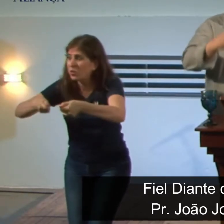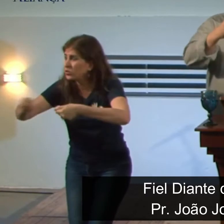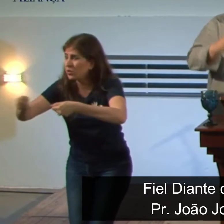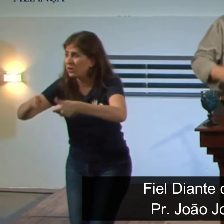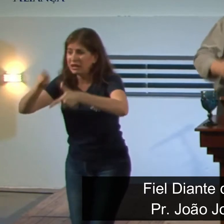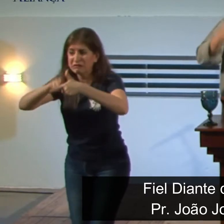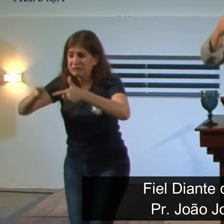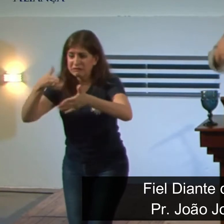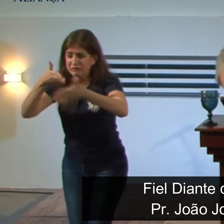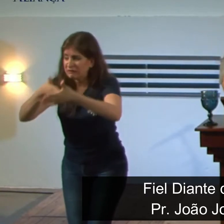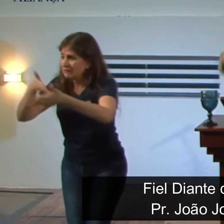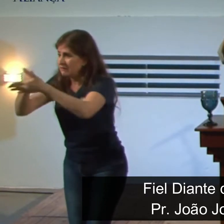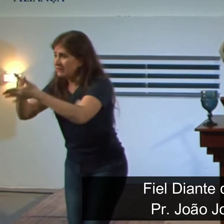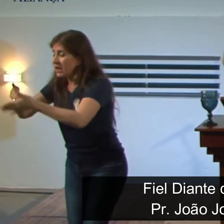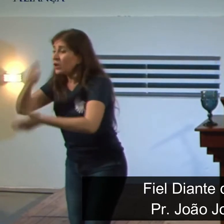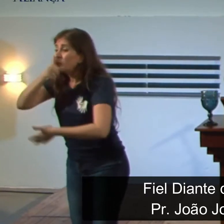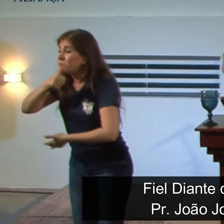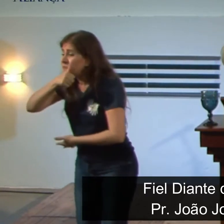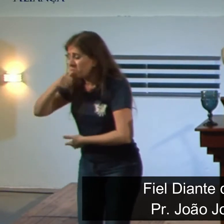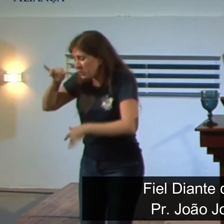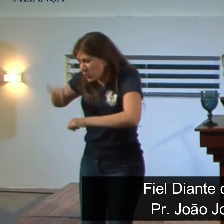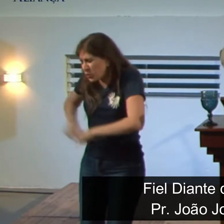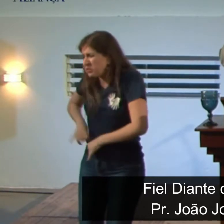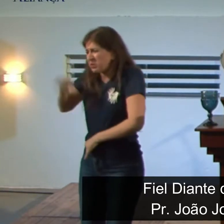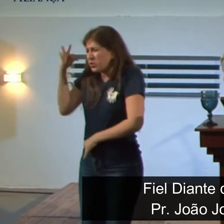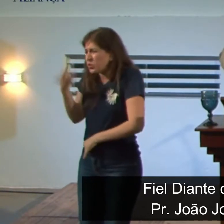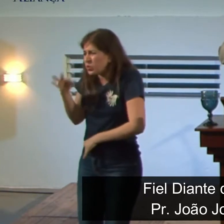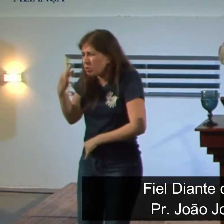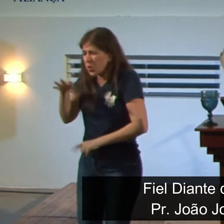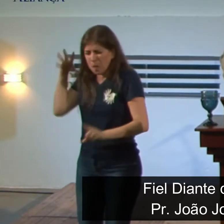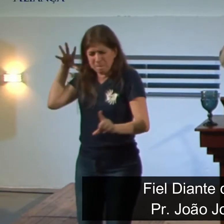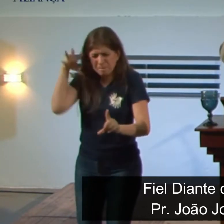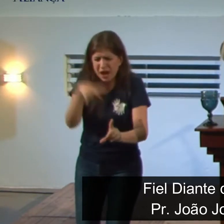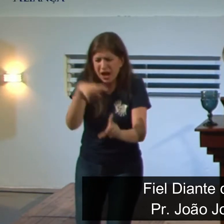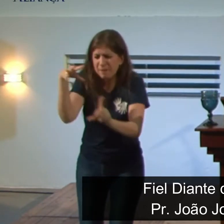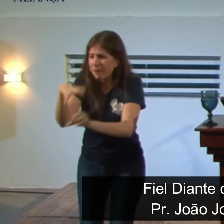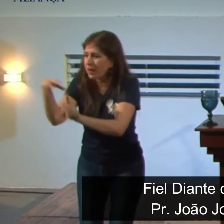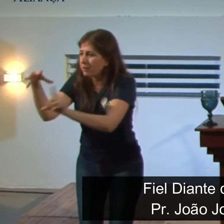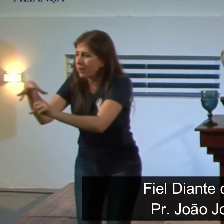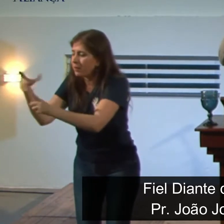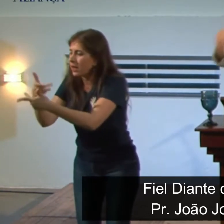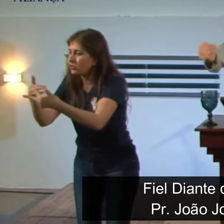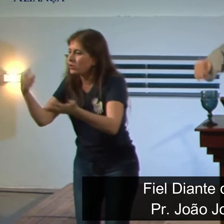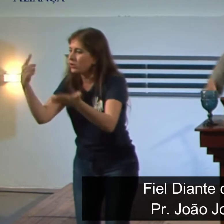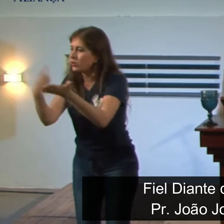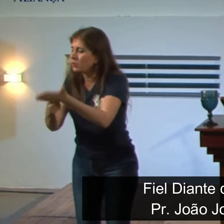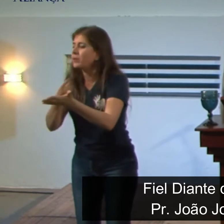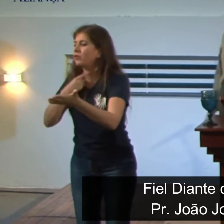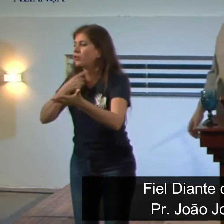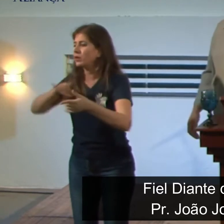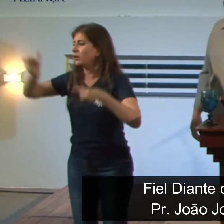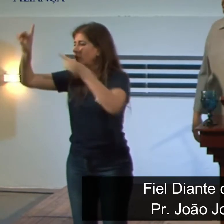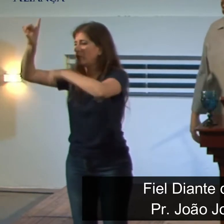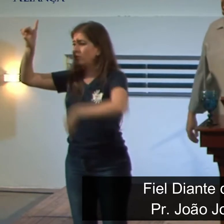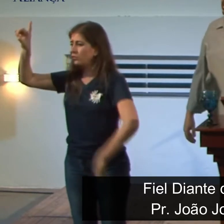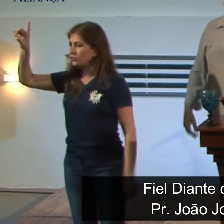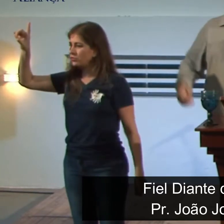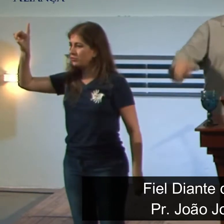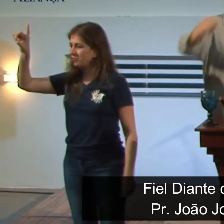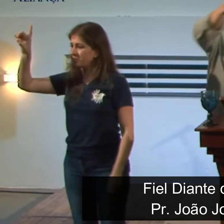nos mostra que todos os sofrimentos infligidos ao povo de Deus culminaram para o cumprimento do propósito divino.